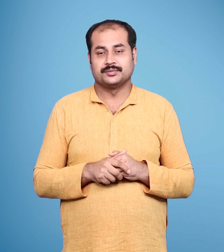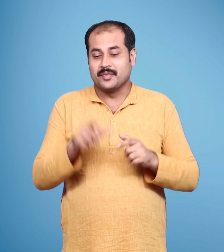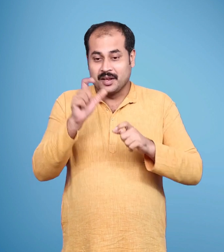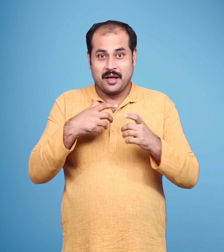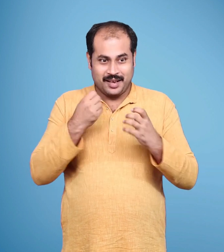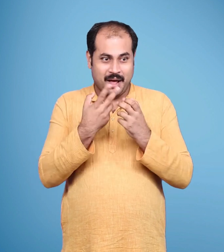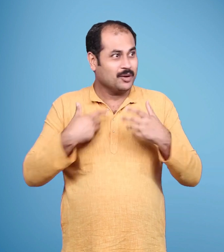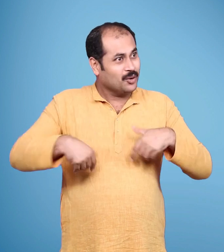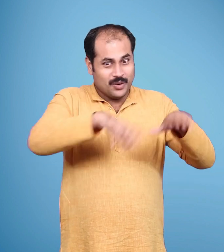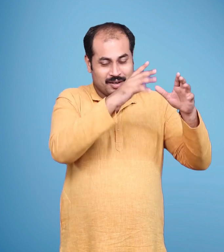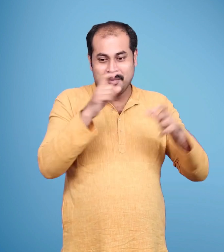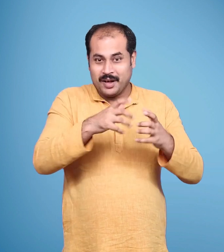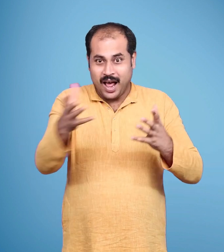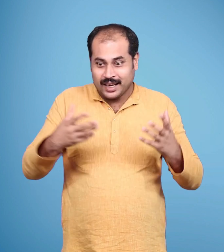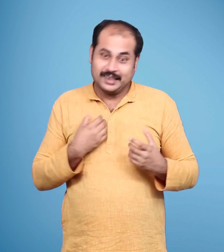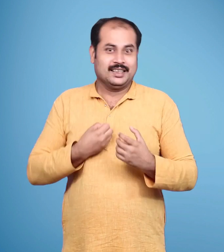वन जाने के लिए सब ही तयार थे